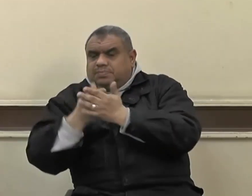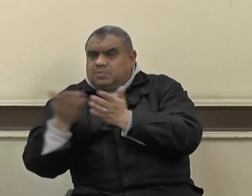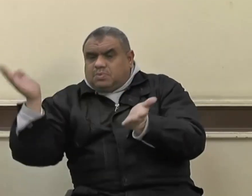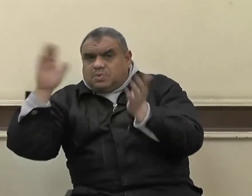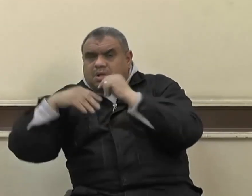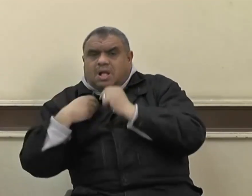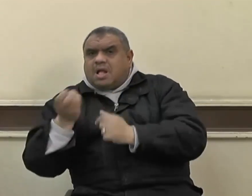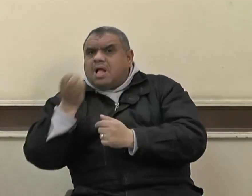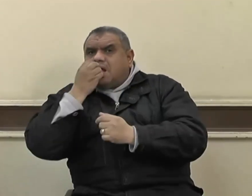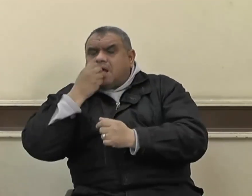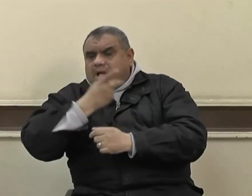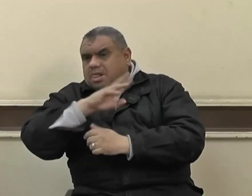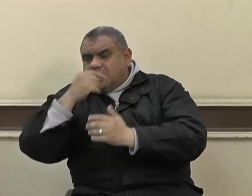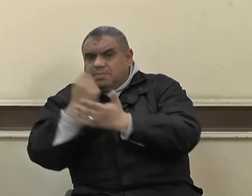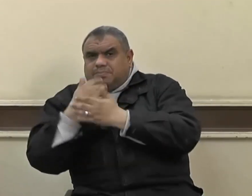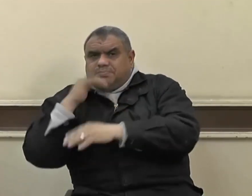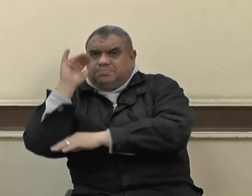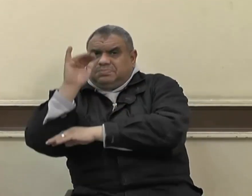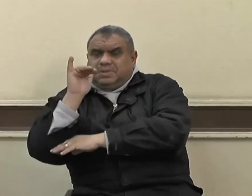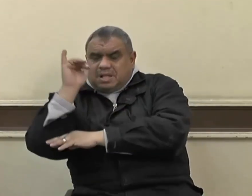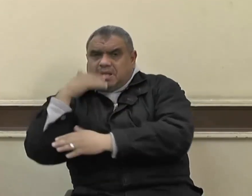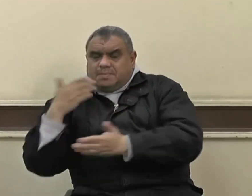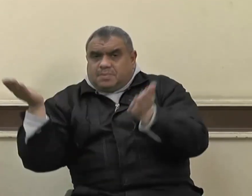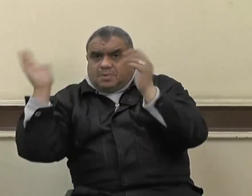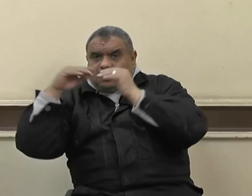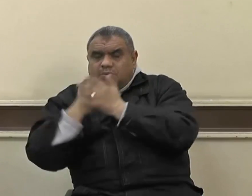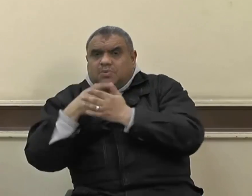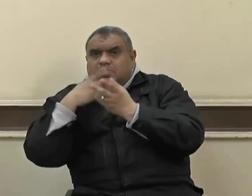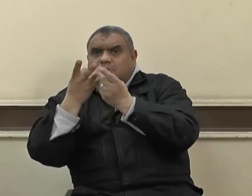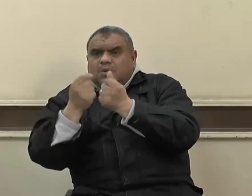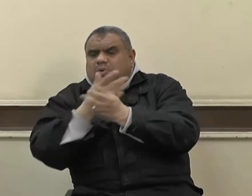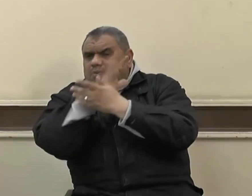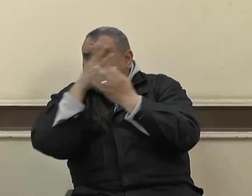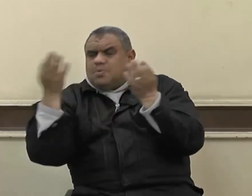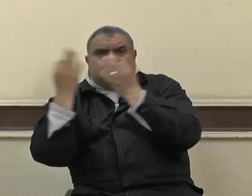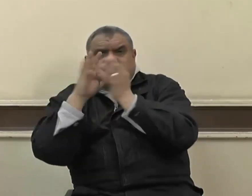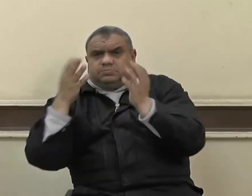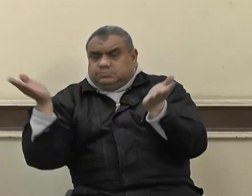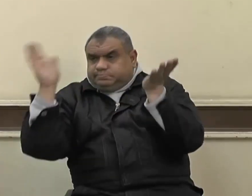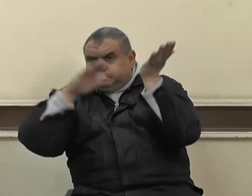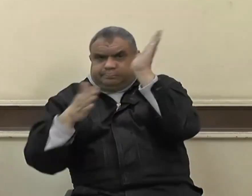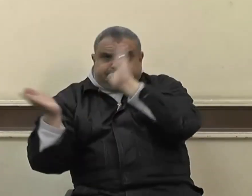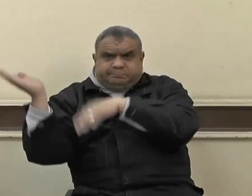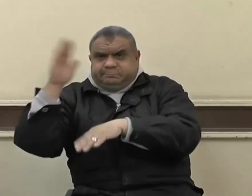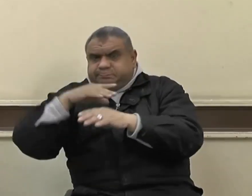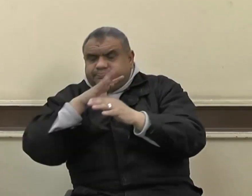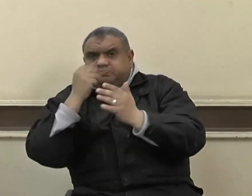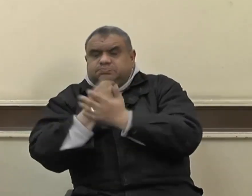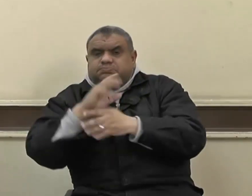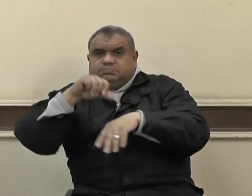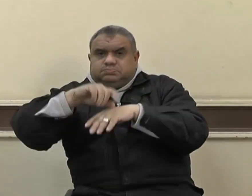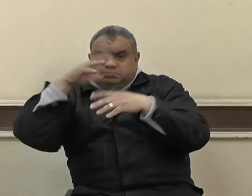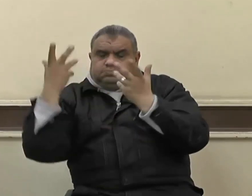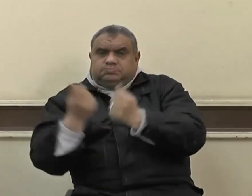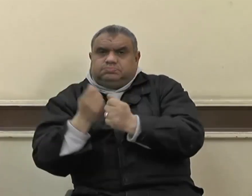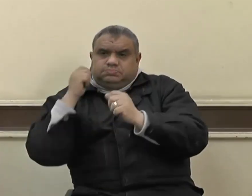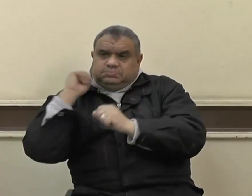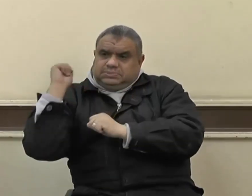لهم وعرفانا بجميلهم ومنها حسن تأهيل أبنائهم وإنزال الأكفاء